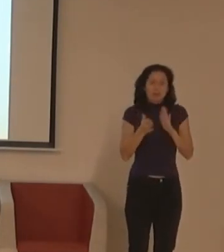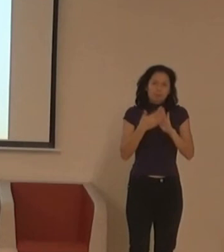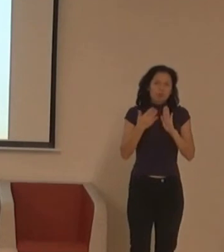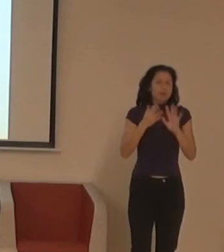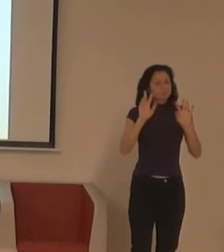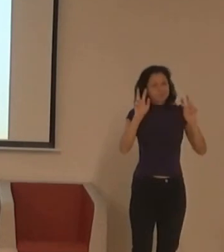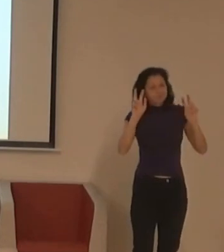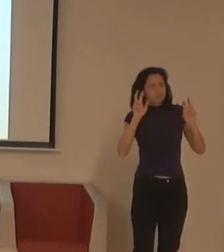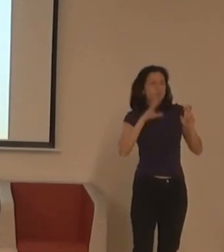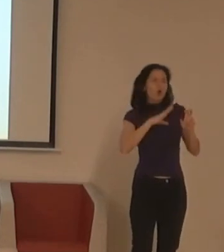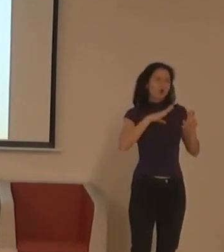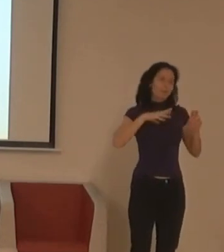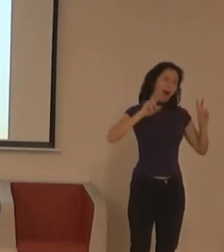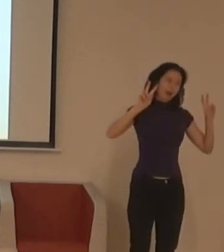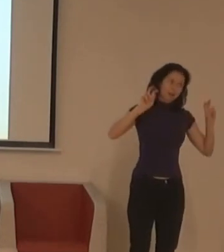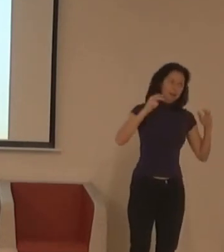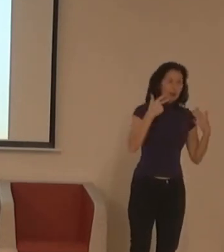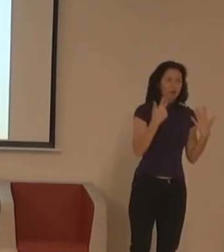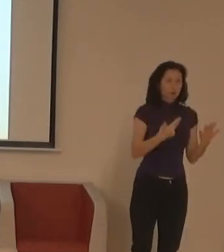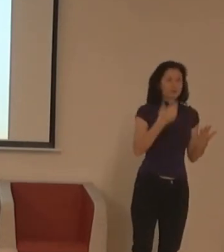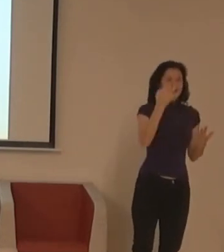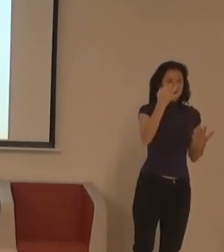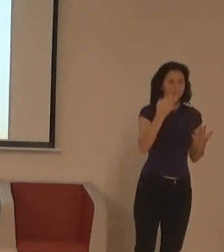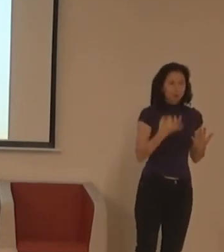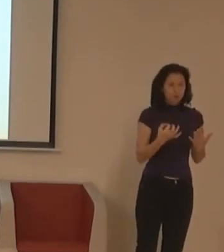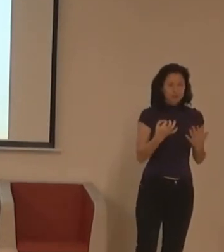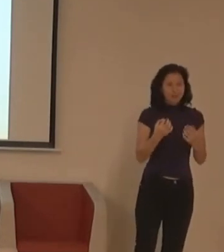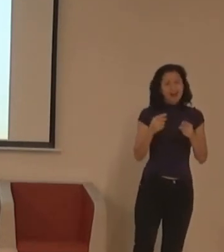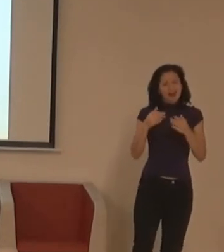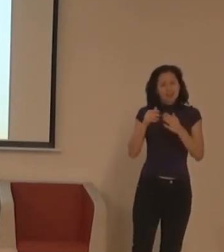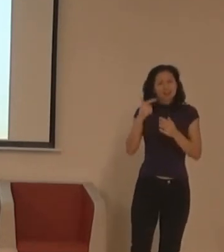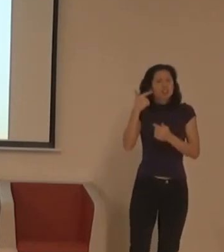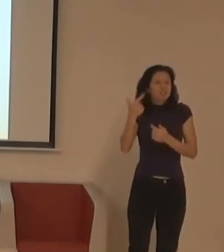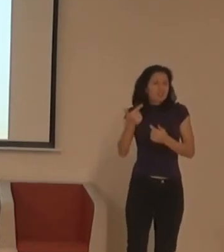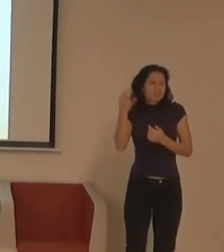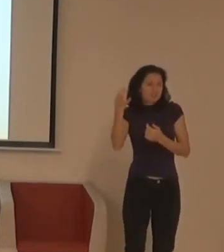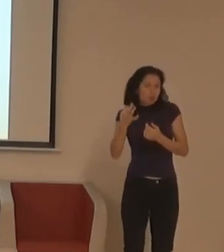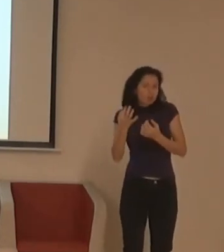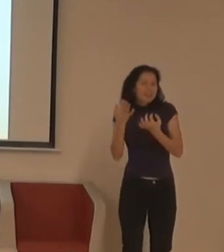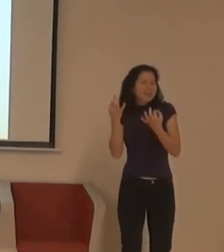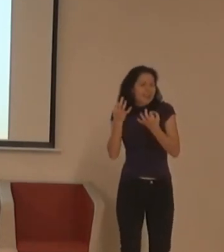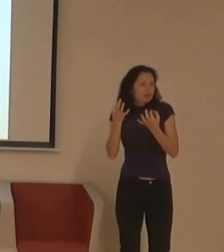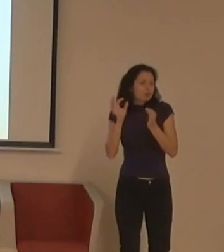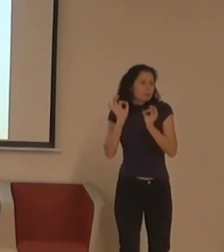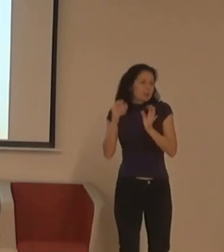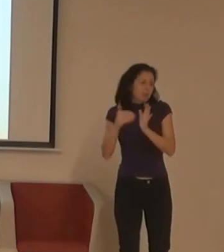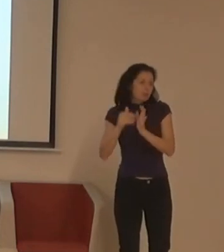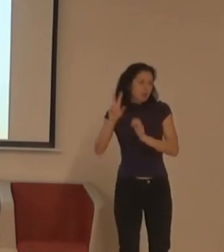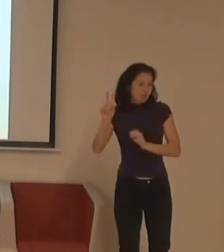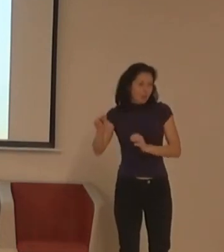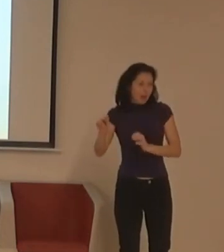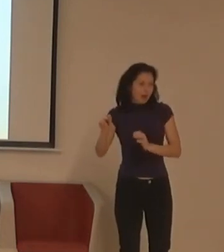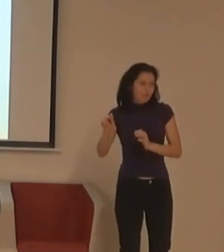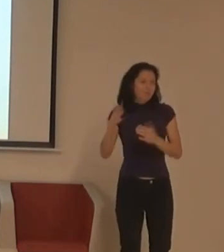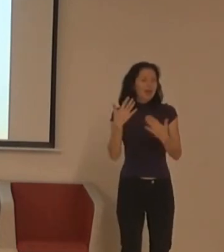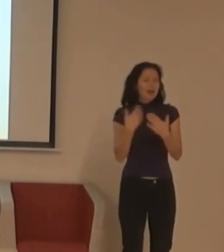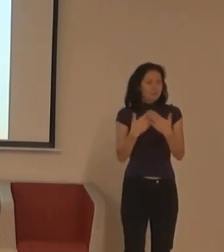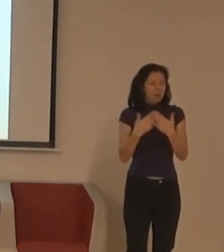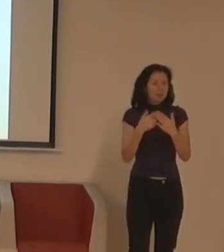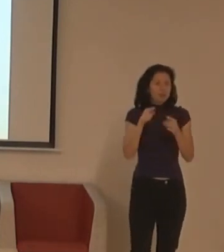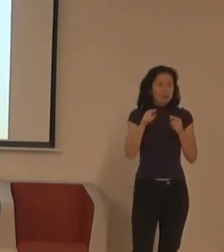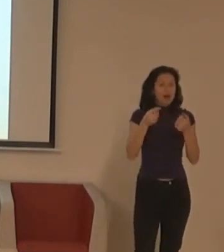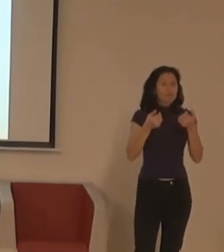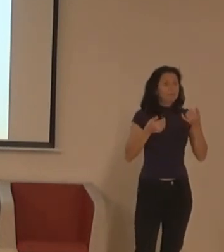stejných, tak si představte, že 10 000 amerických pilotů se zprůměrovalo, na to konto byla vyrobená